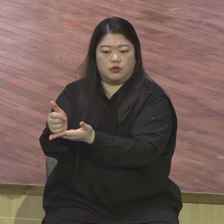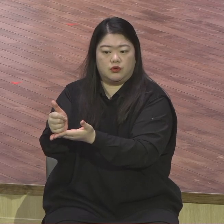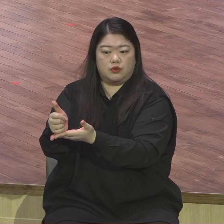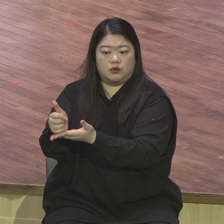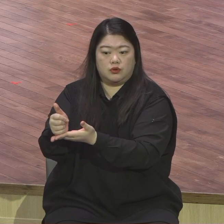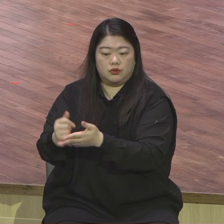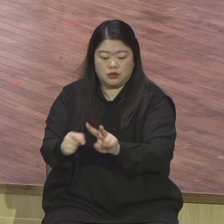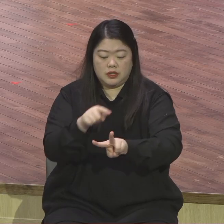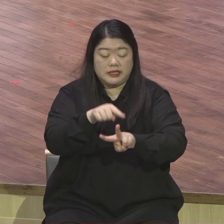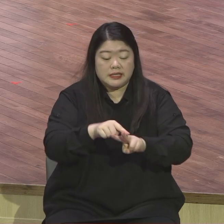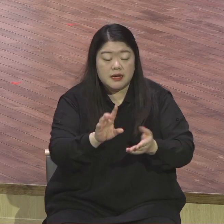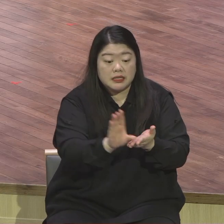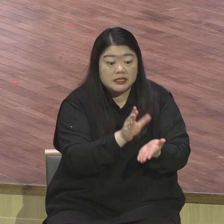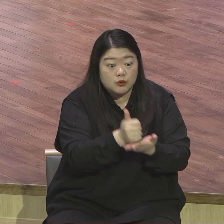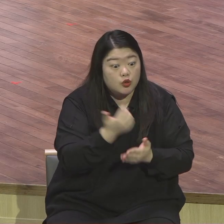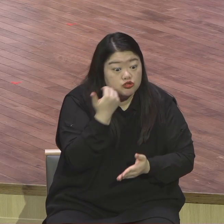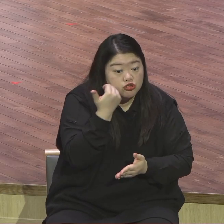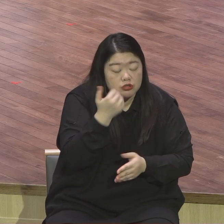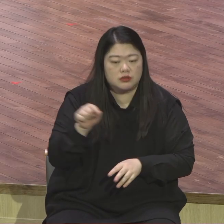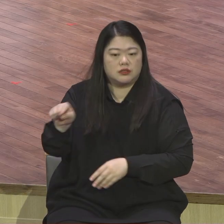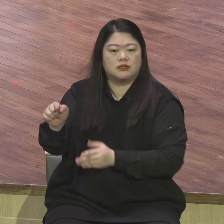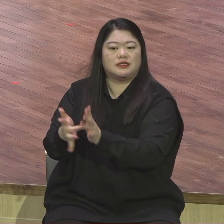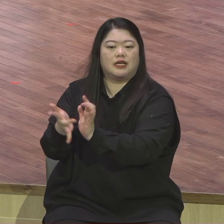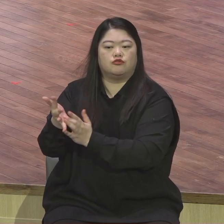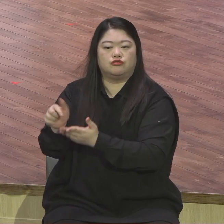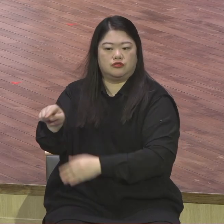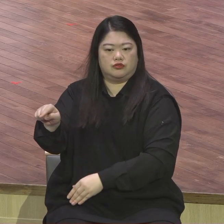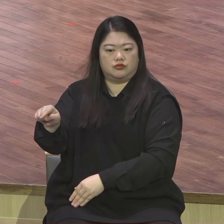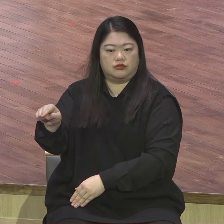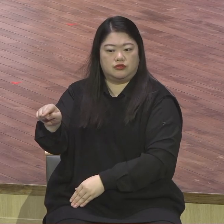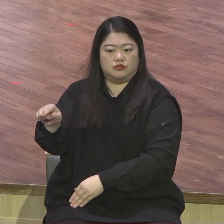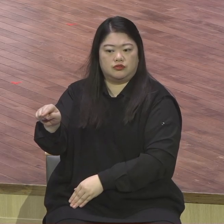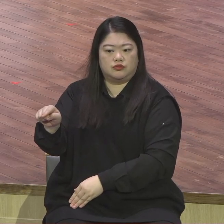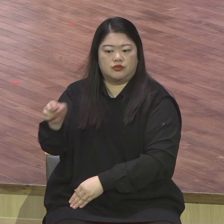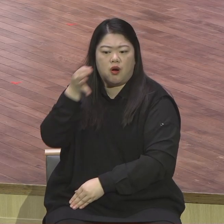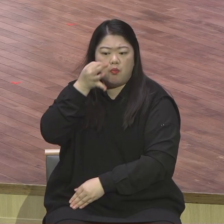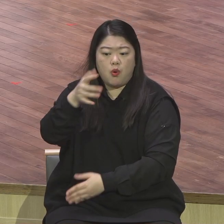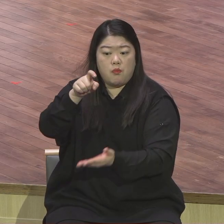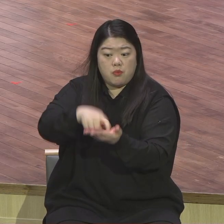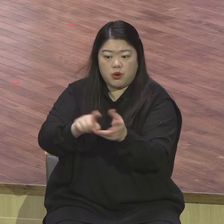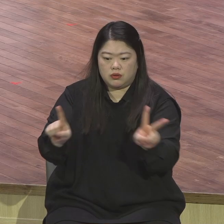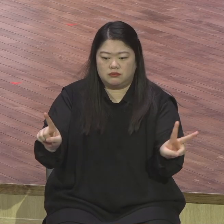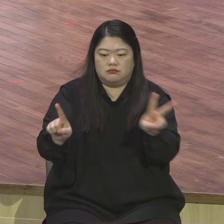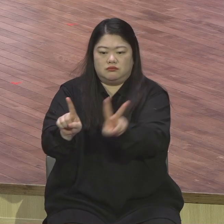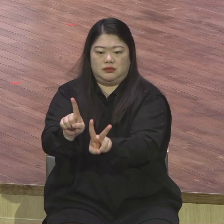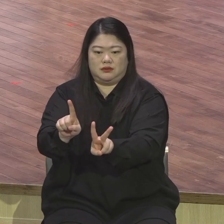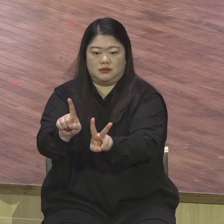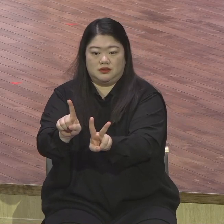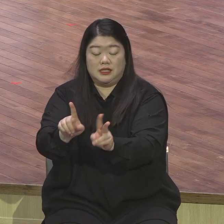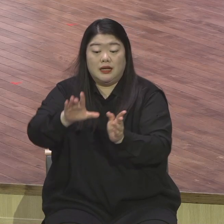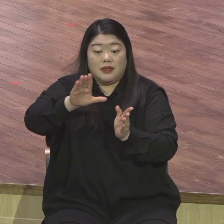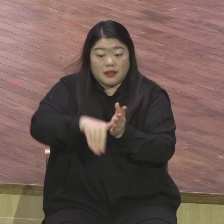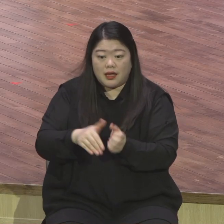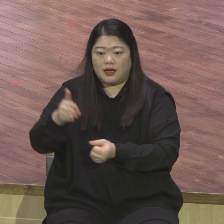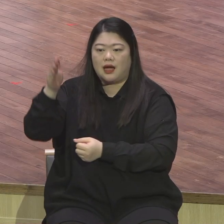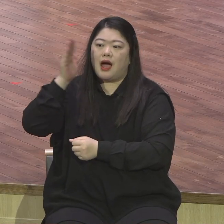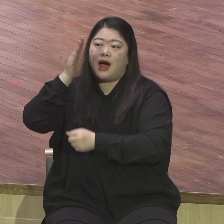다시 한번 심어주는 장면이에요 본문 5절에 보면 하늘로부터 이는 내 사랑하는 아들이오